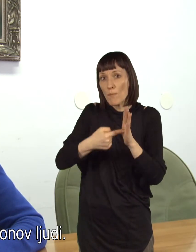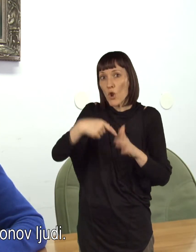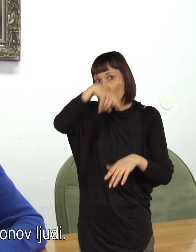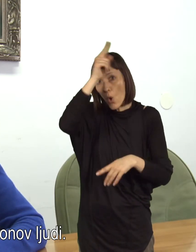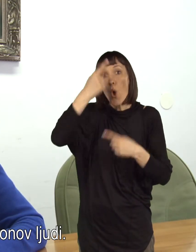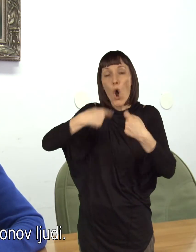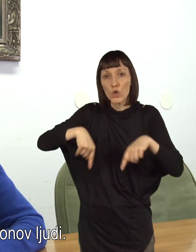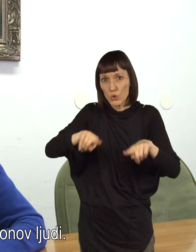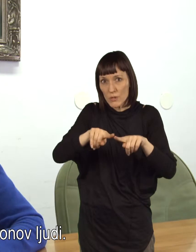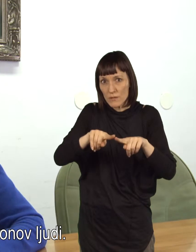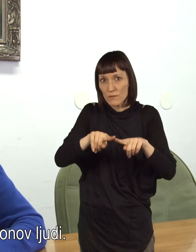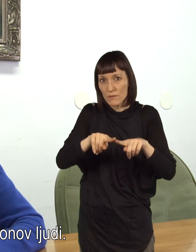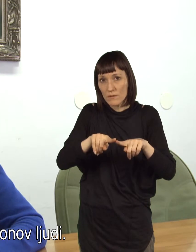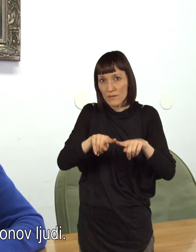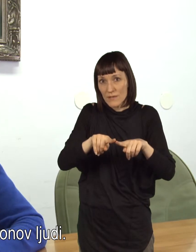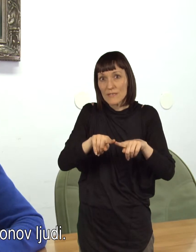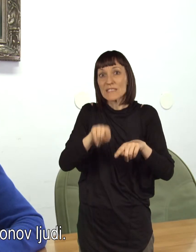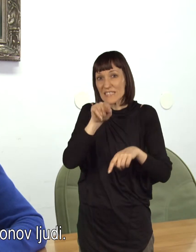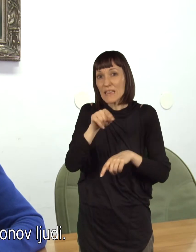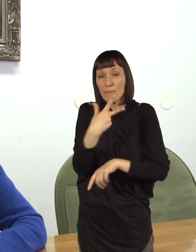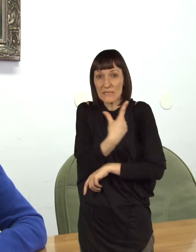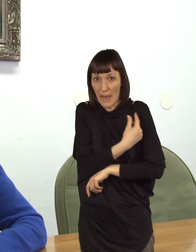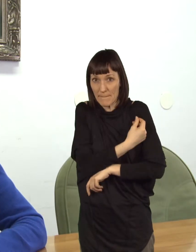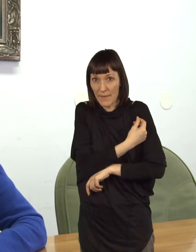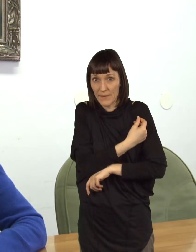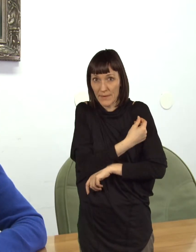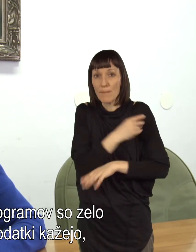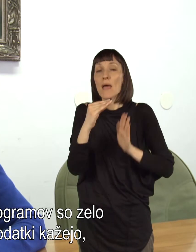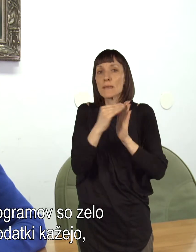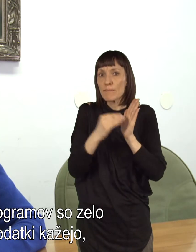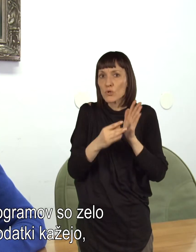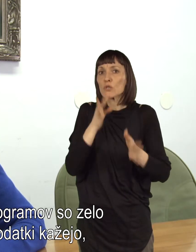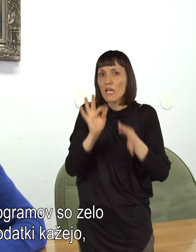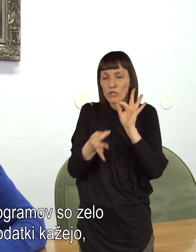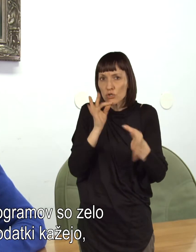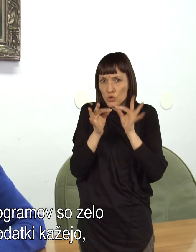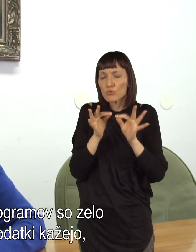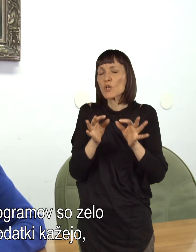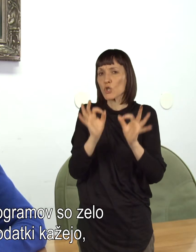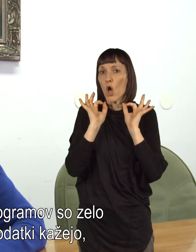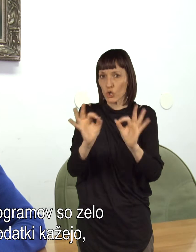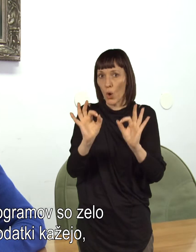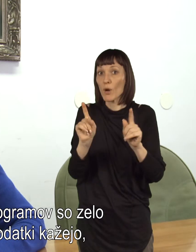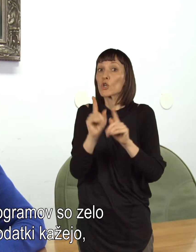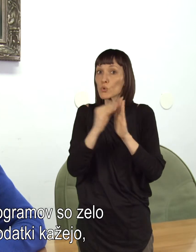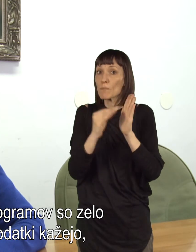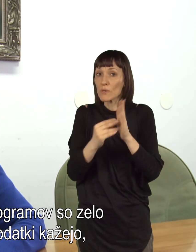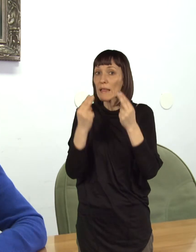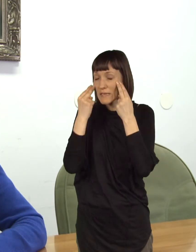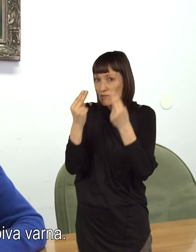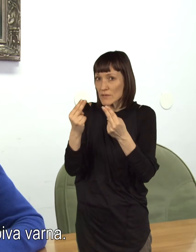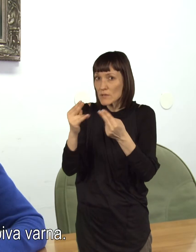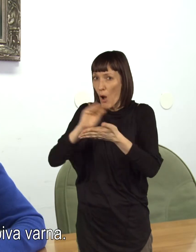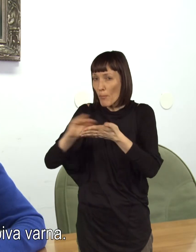ljudi s temi cepivi. In podatki oziroma izkušnje iz teh programov so zelo dobre in tudi podatki